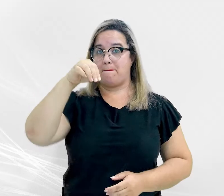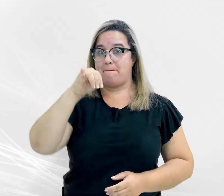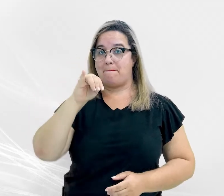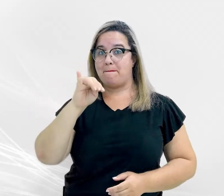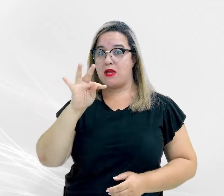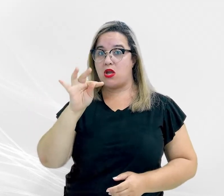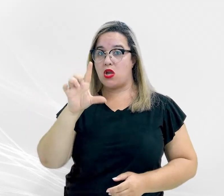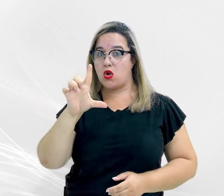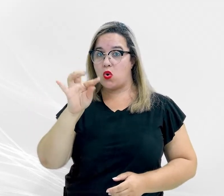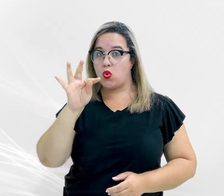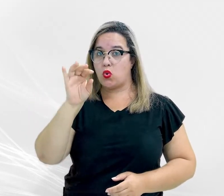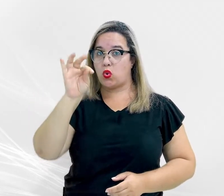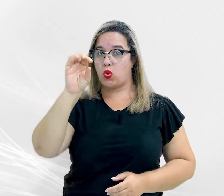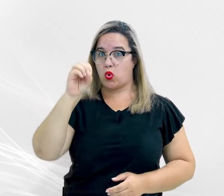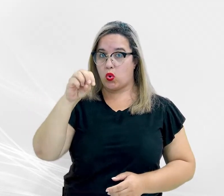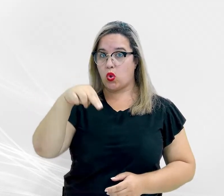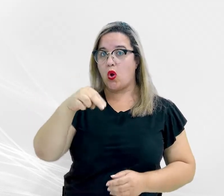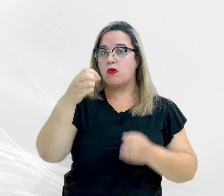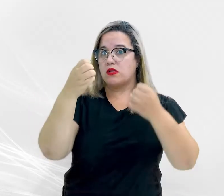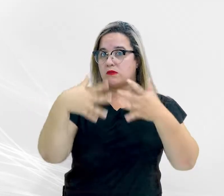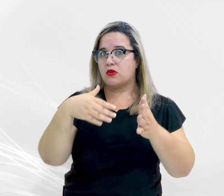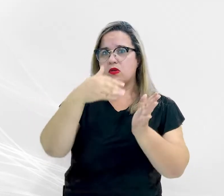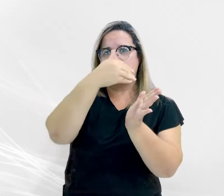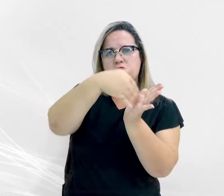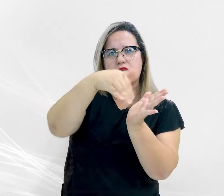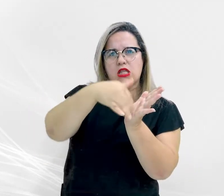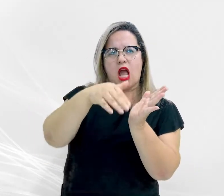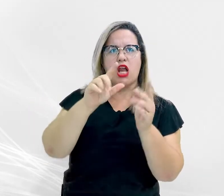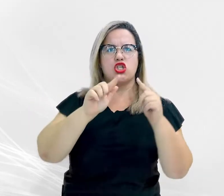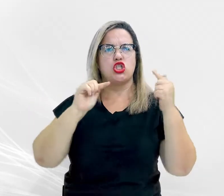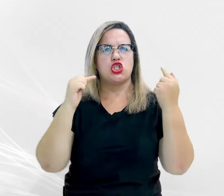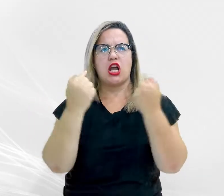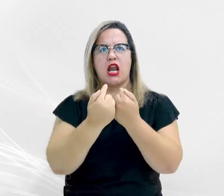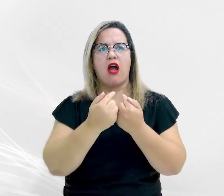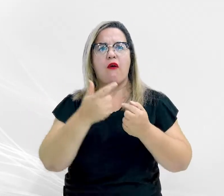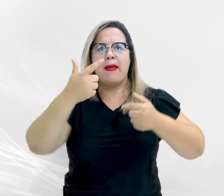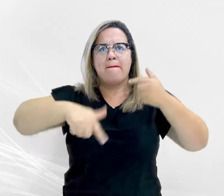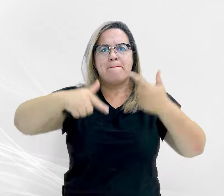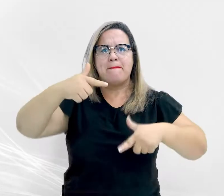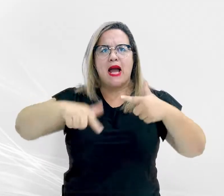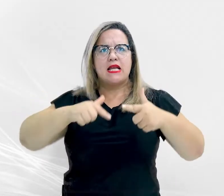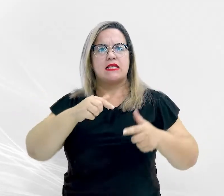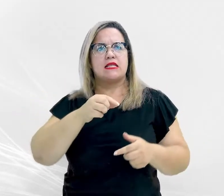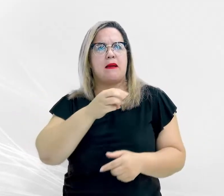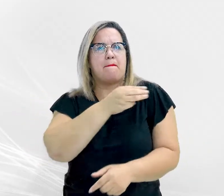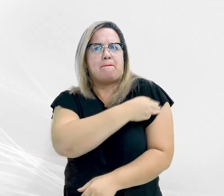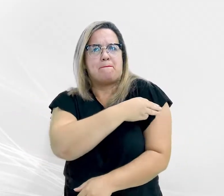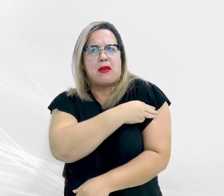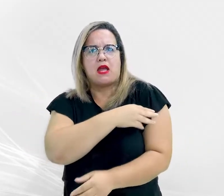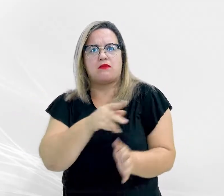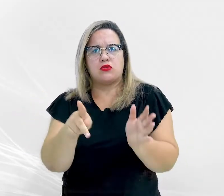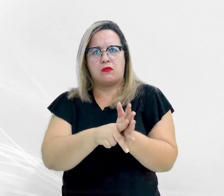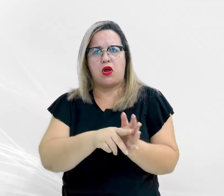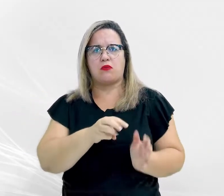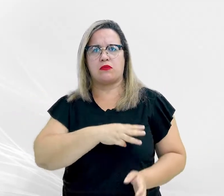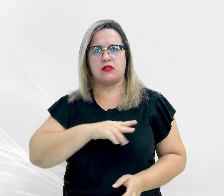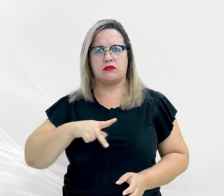disse que os secretários-gerais e outros membros dos Ministérios Públicos dos sete estados, por determinação dos seus procuradores-gerais,